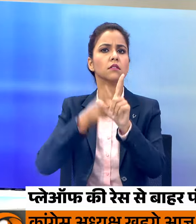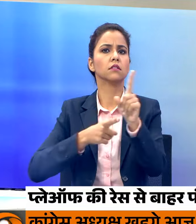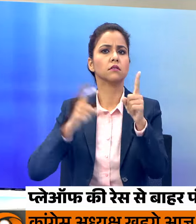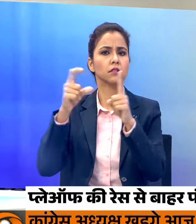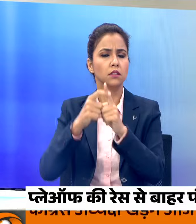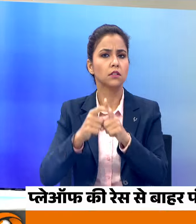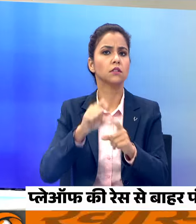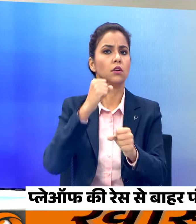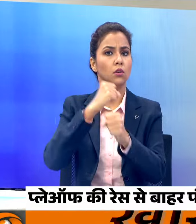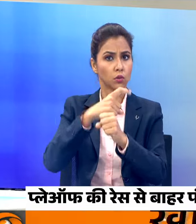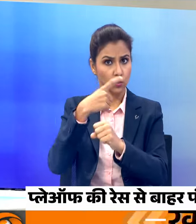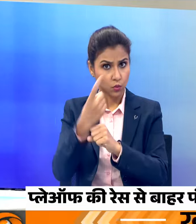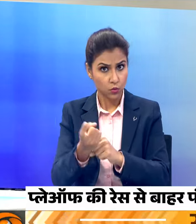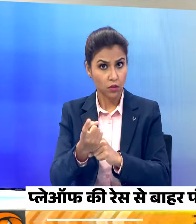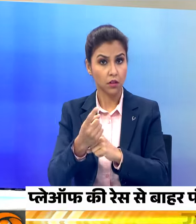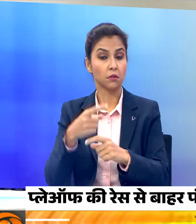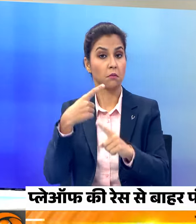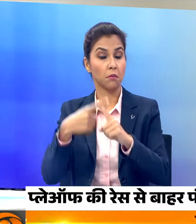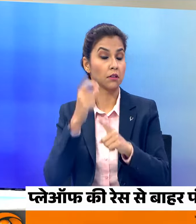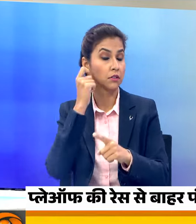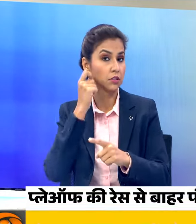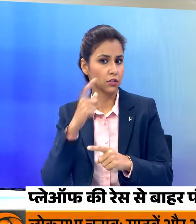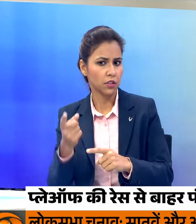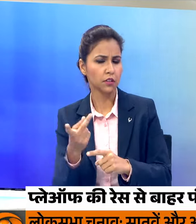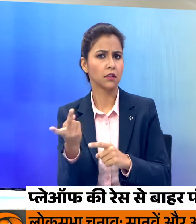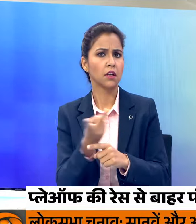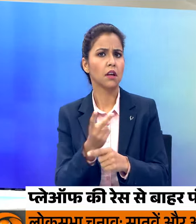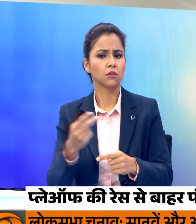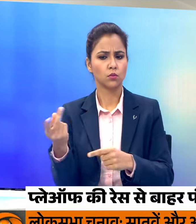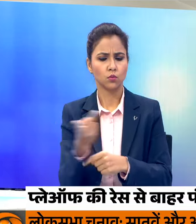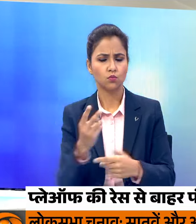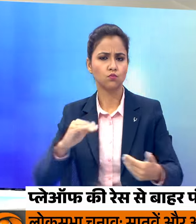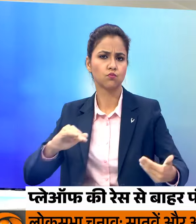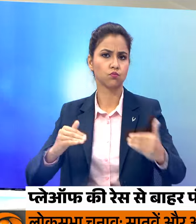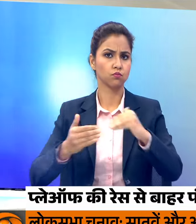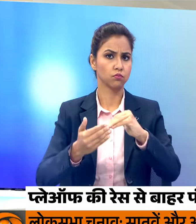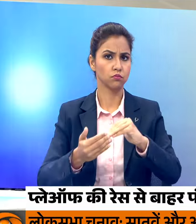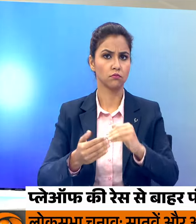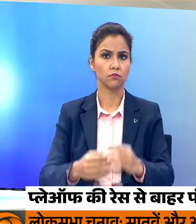गुजुरात डाइटन्स और चन्नय सुपर किंग्स आमने सामने